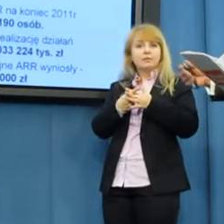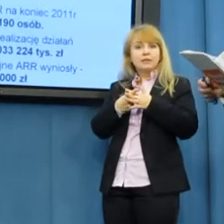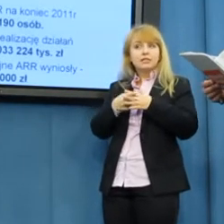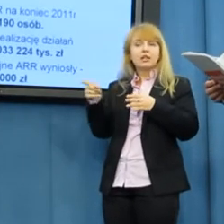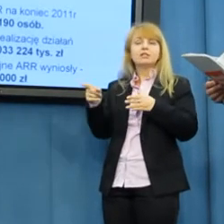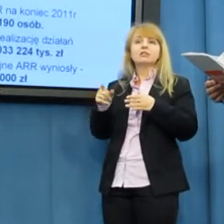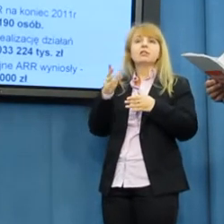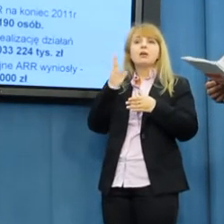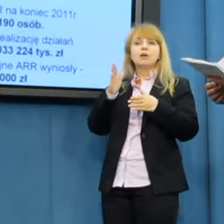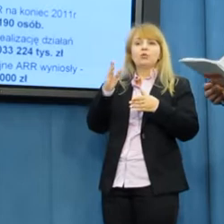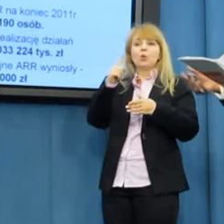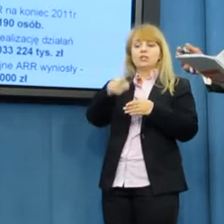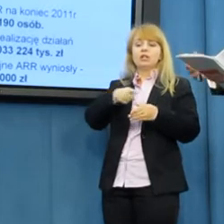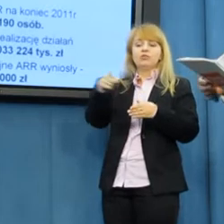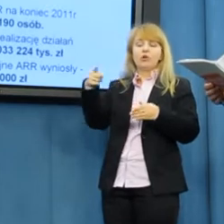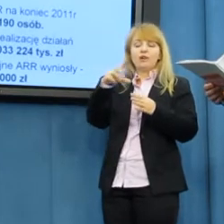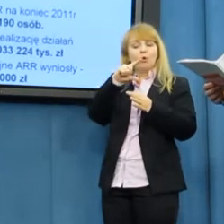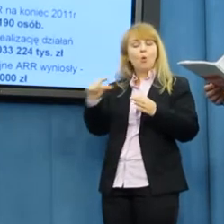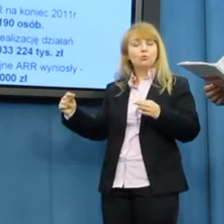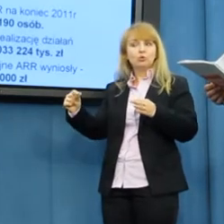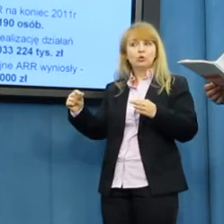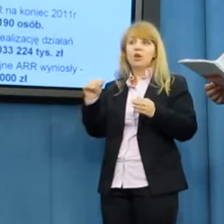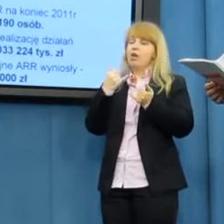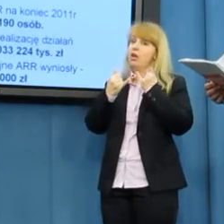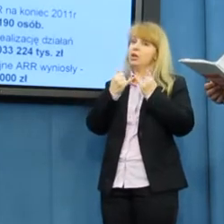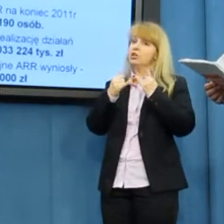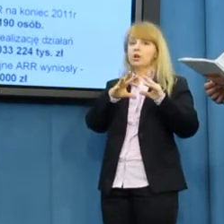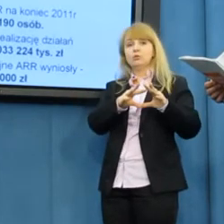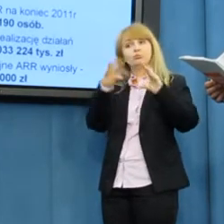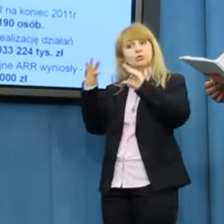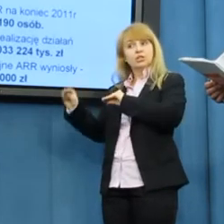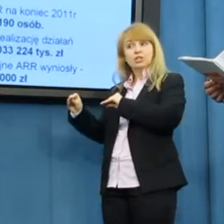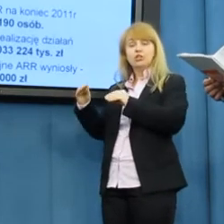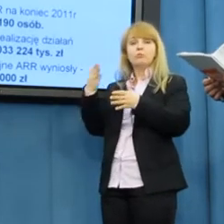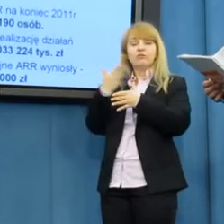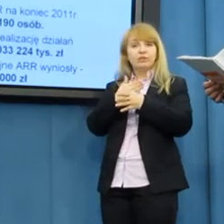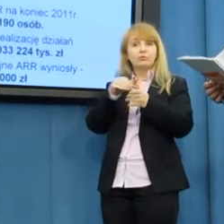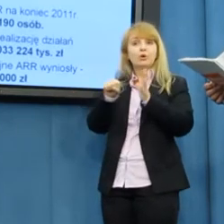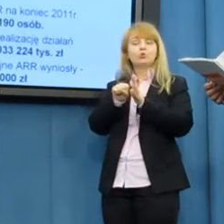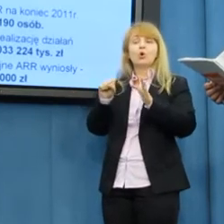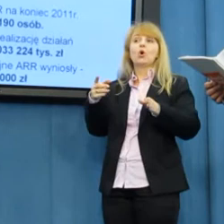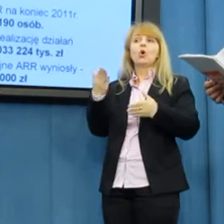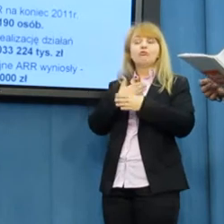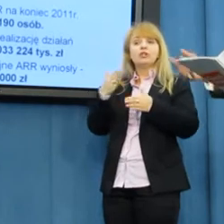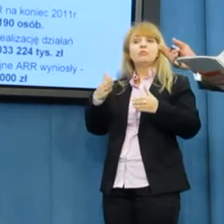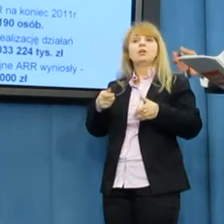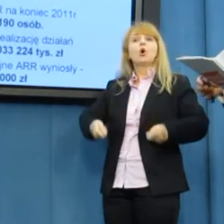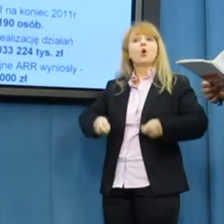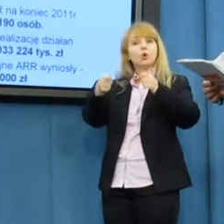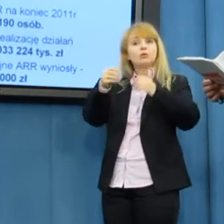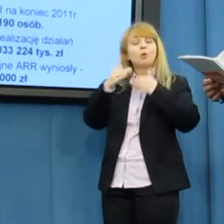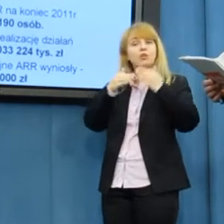oczywiście zostaną ucięte po przeniesieniu Agencji Rynku Rolnego do Agencji Restrukturyzacji i Modernizacji i